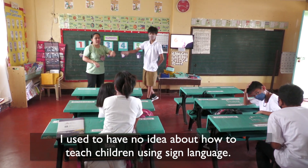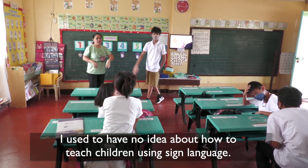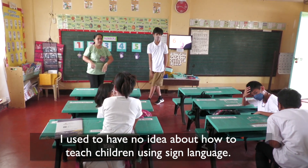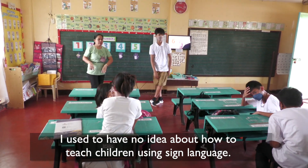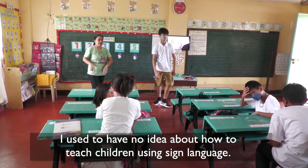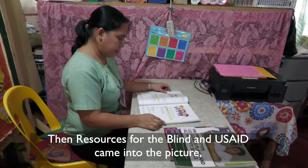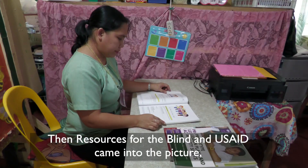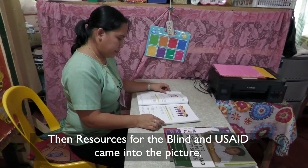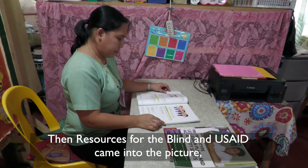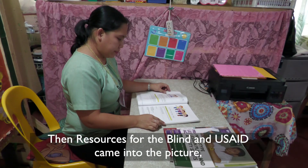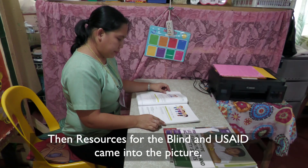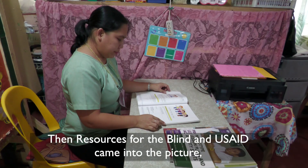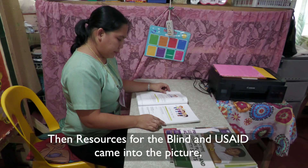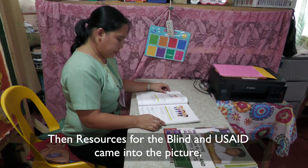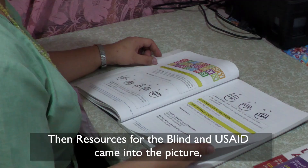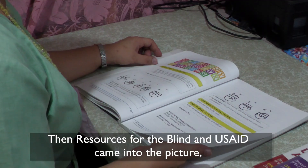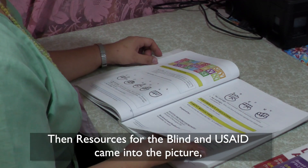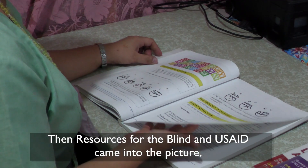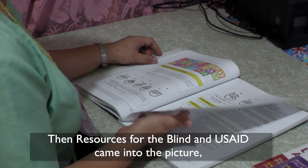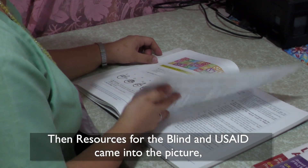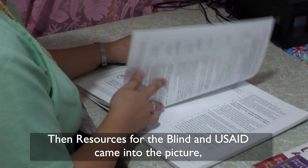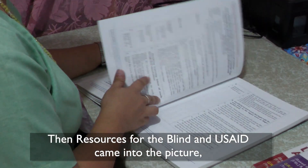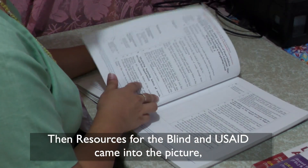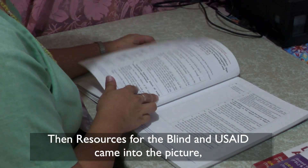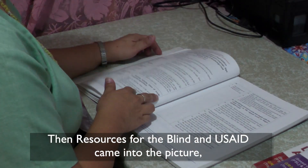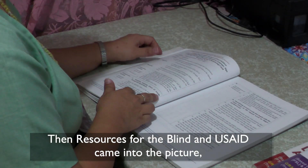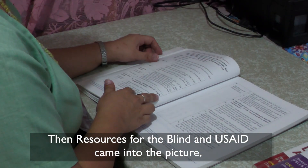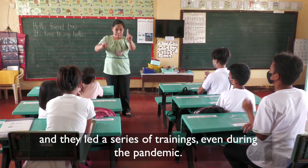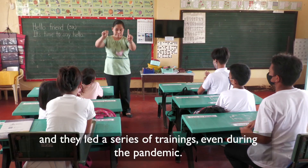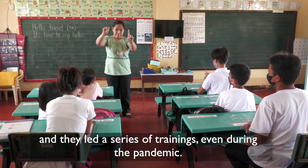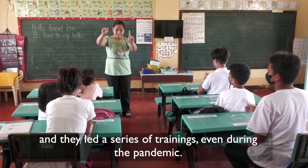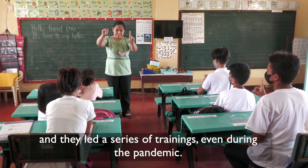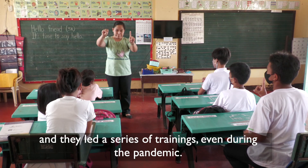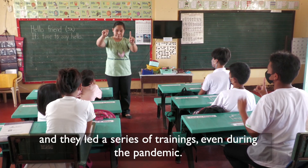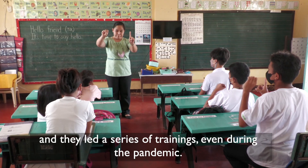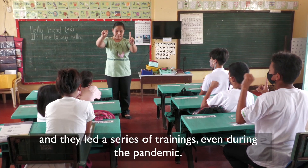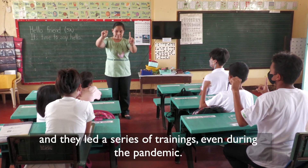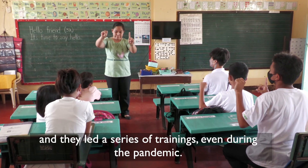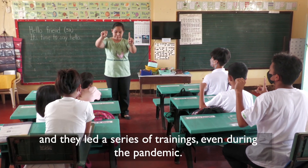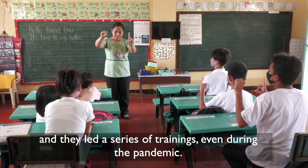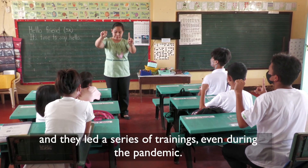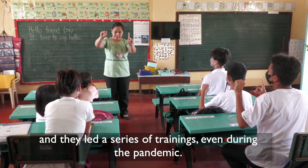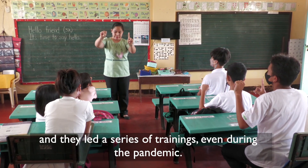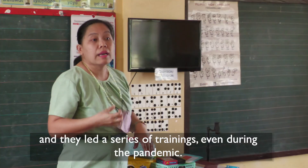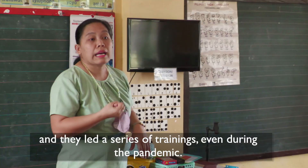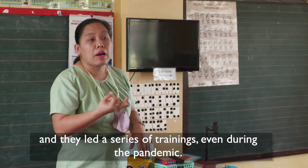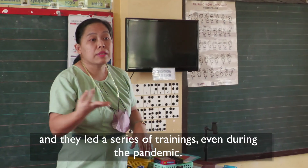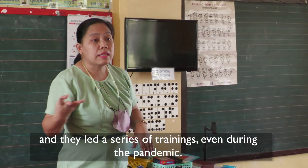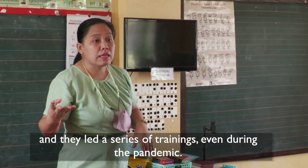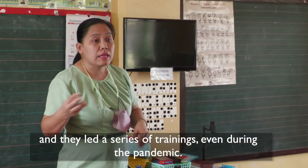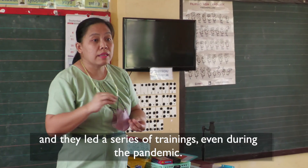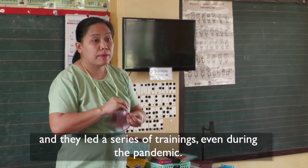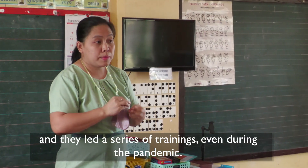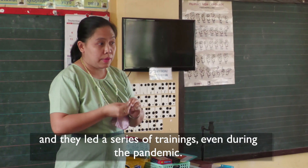language. Then this gabay and USA dumating, tapos ang daming training, sunod-sunod, although nag-pandemic.